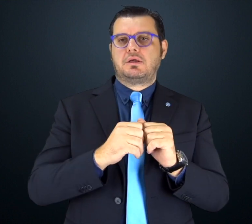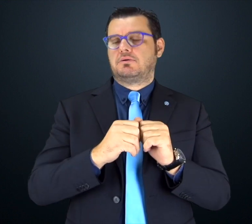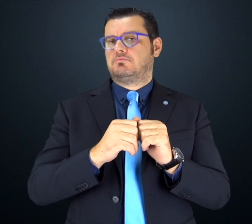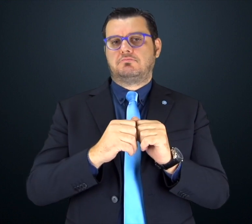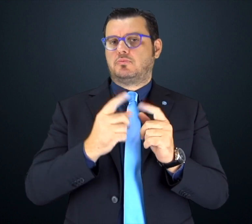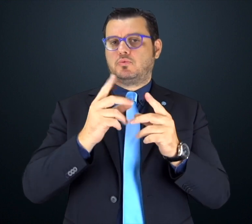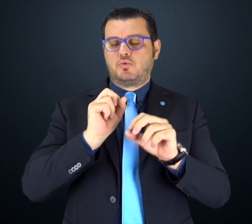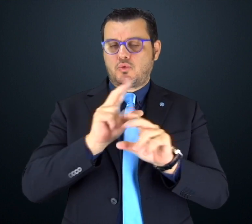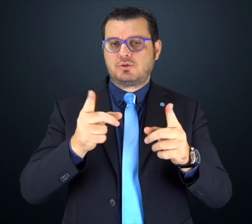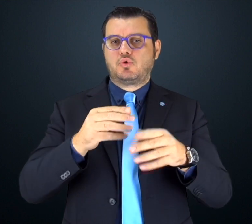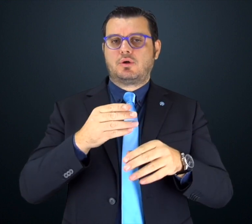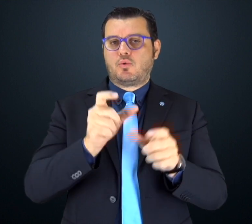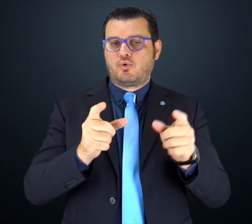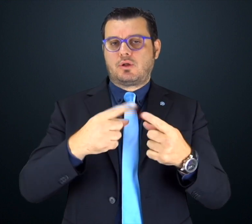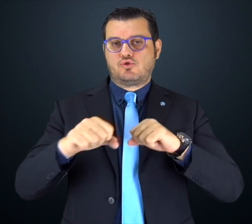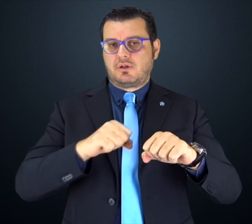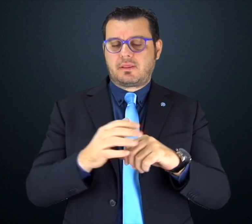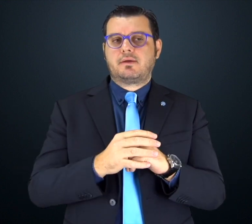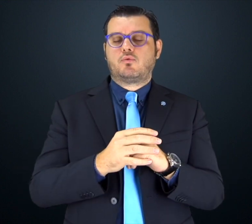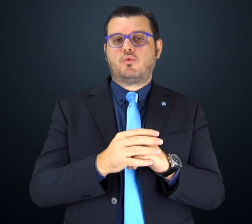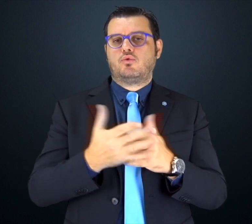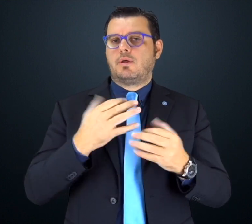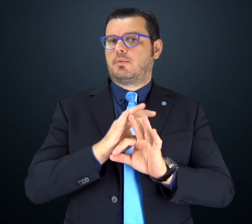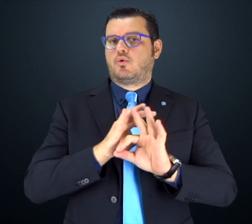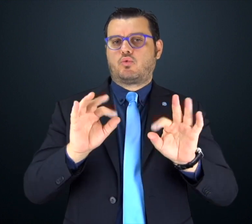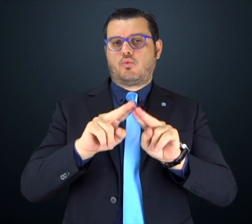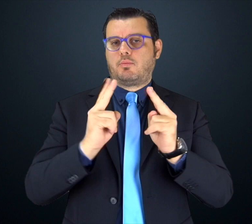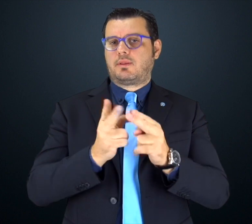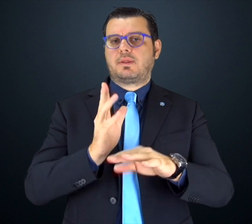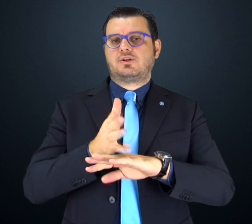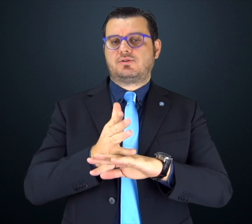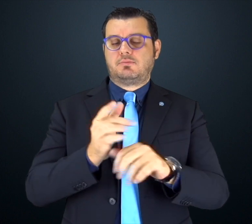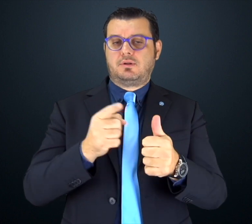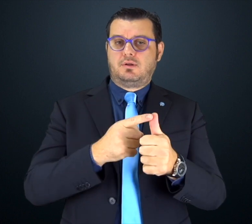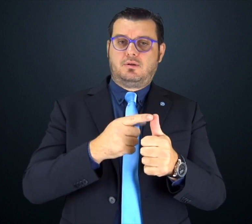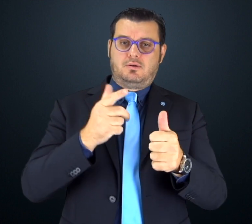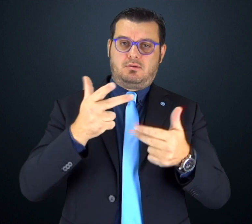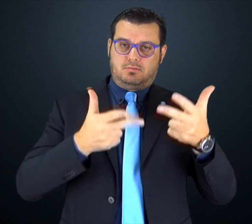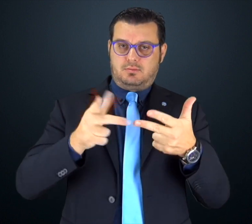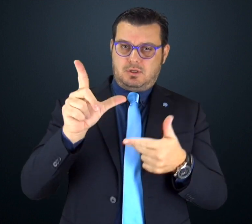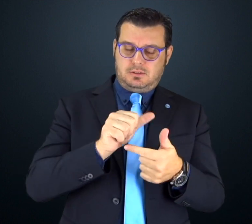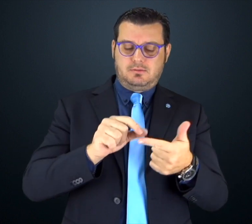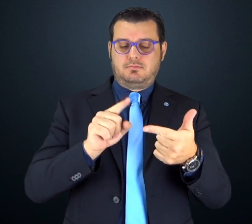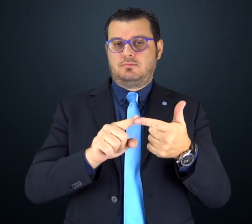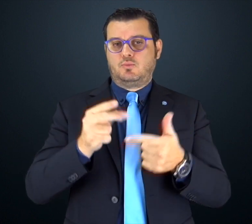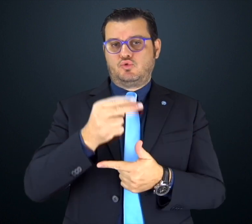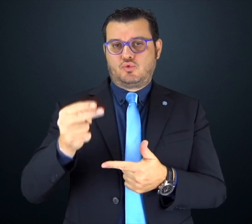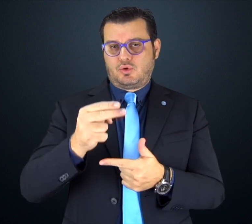Grazie a Videoliss con sottotitoli e voce. Con il nuovo sito vogliamo anche dare una